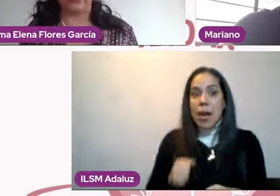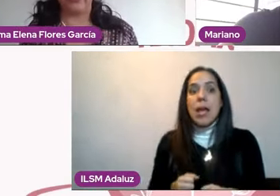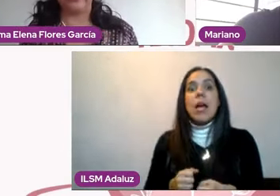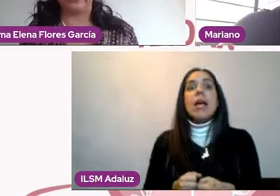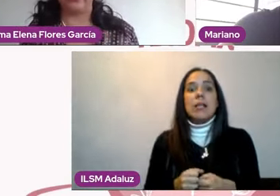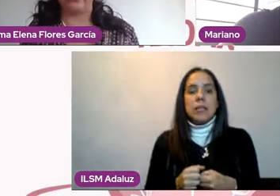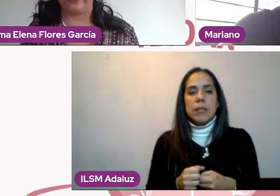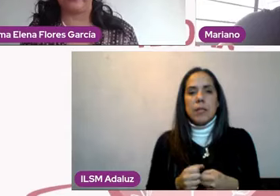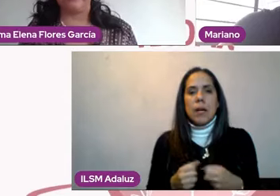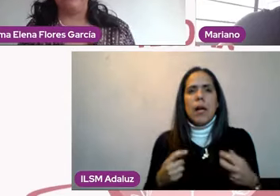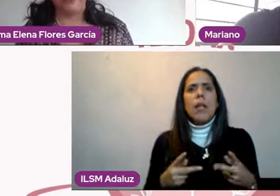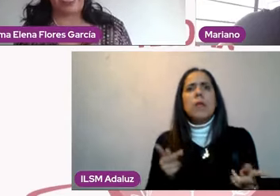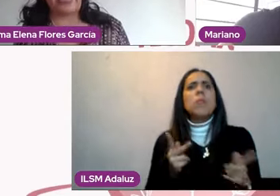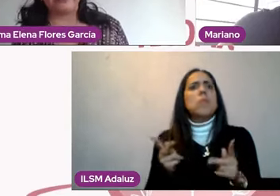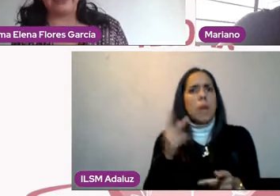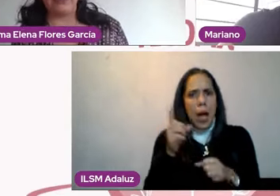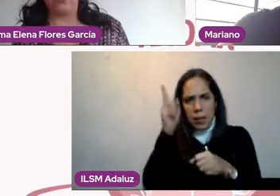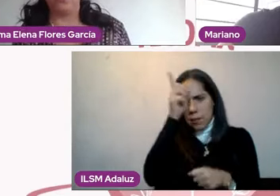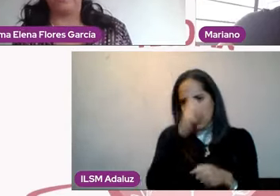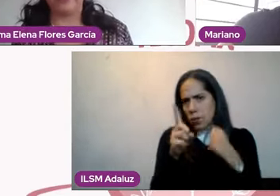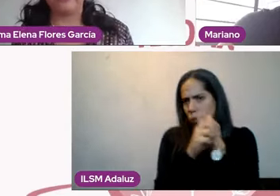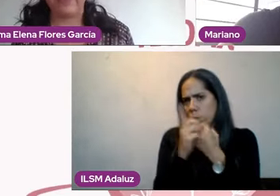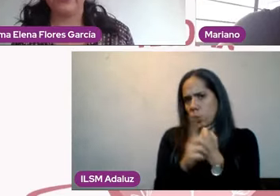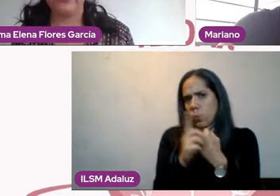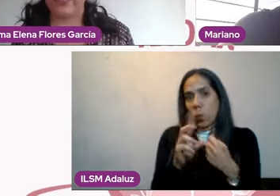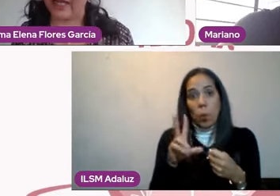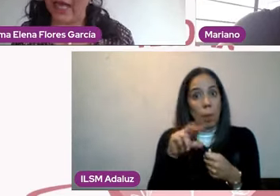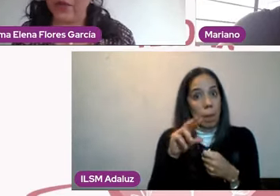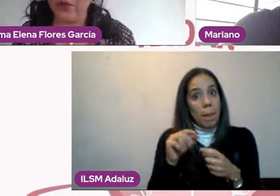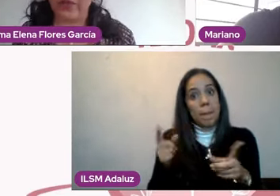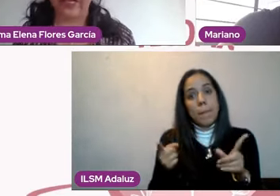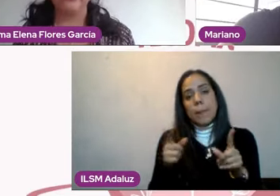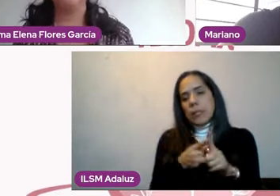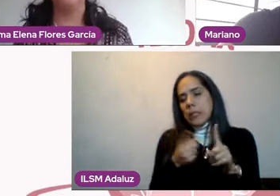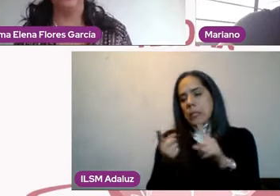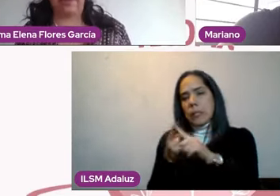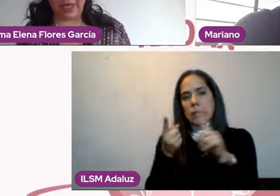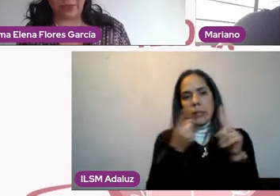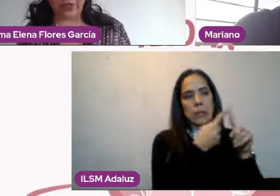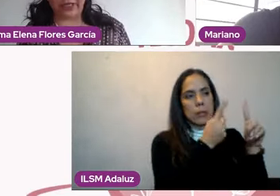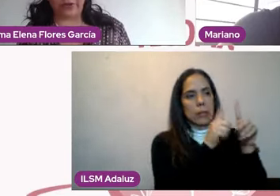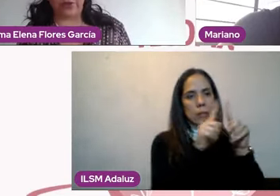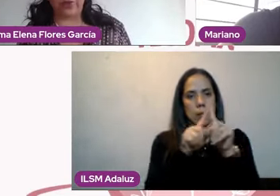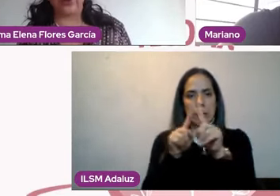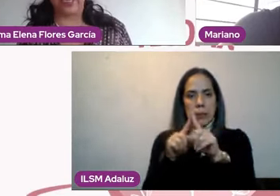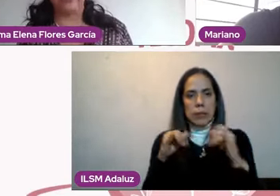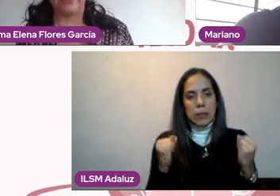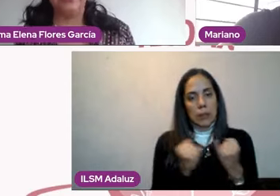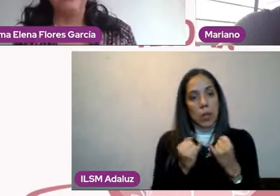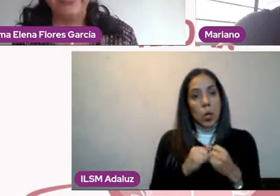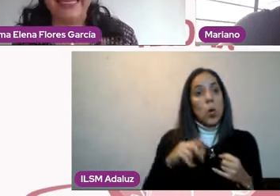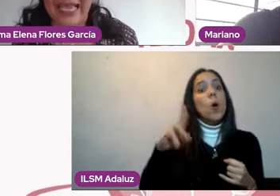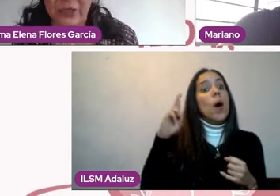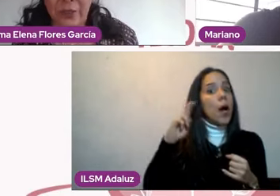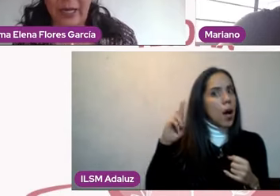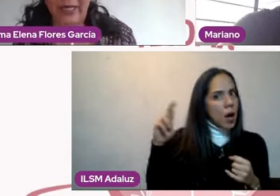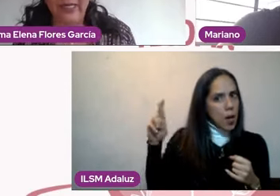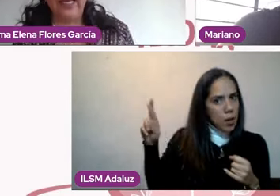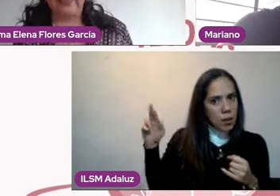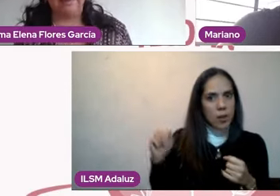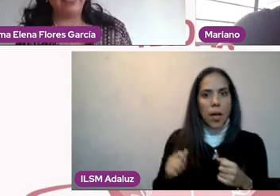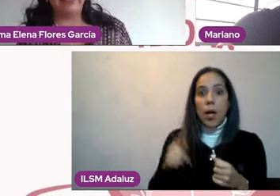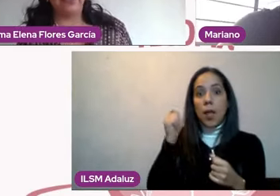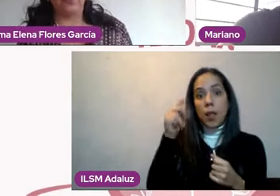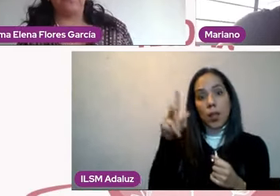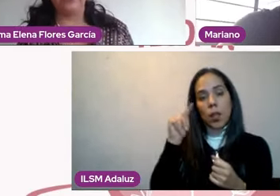publicaciones editoriales, así como para espacios de radio, televisión y medios electrónicos a nivel nacional.